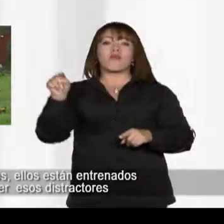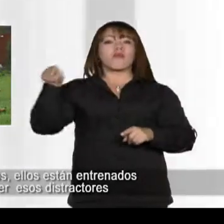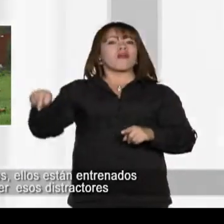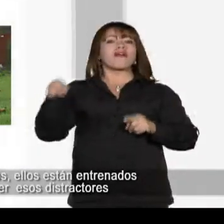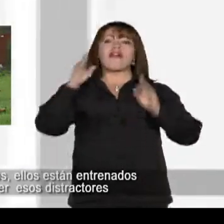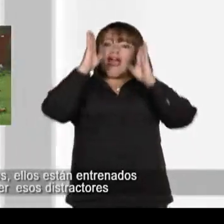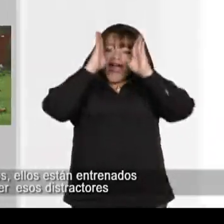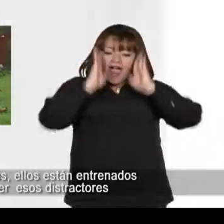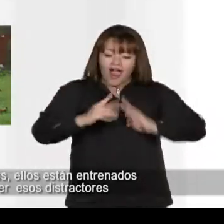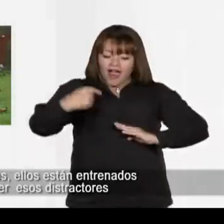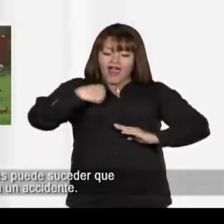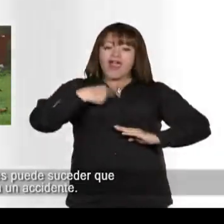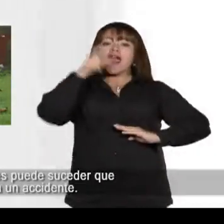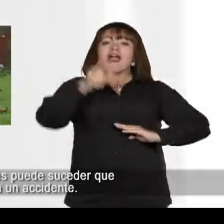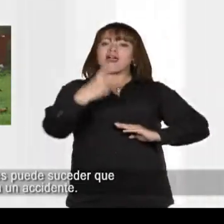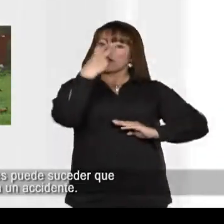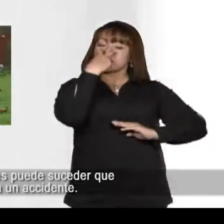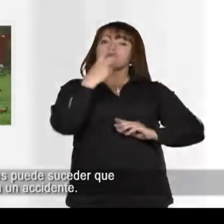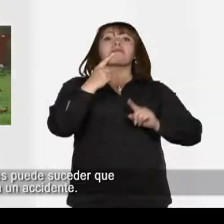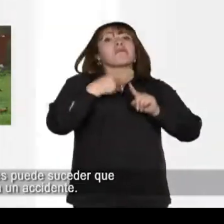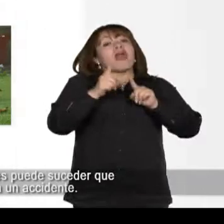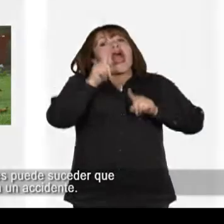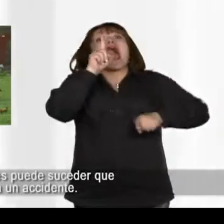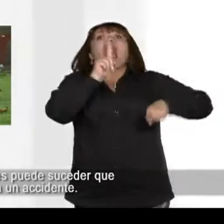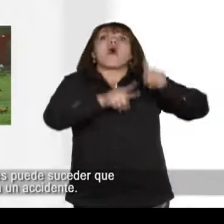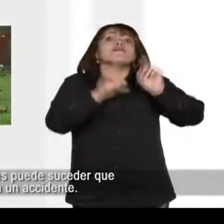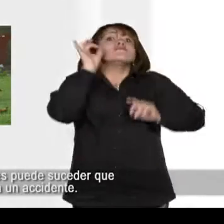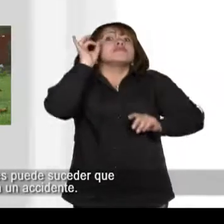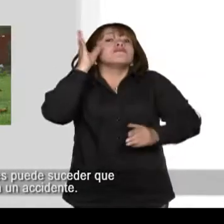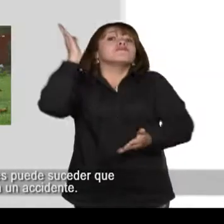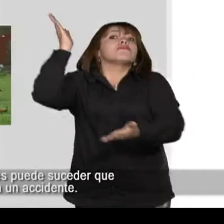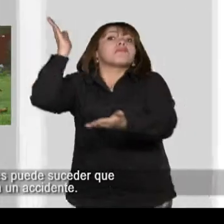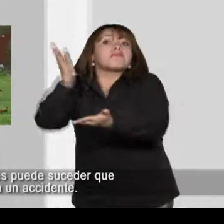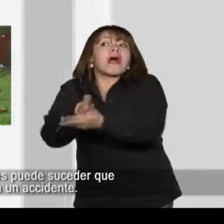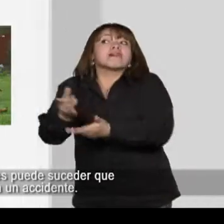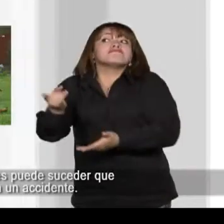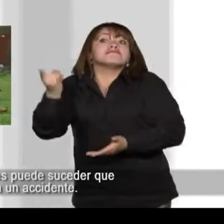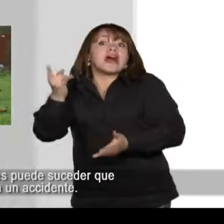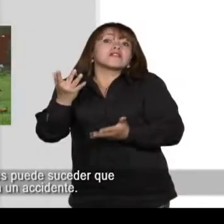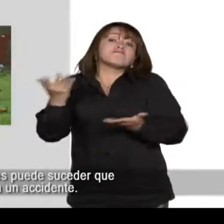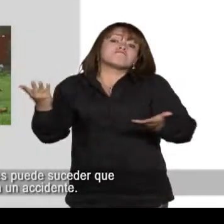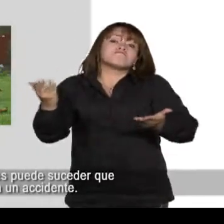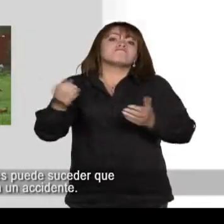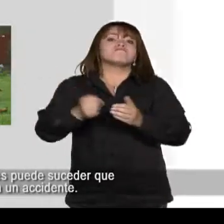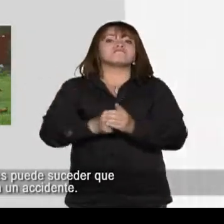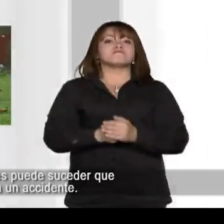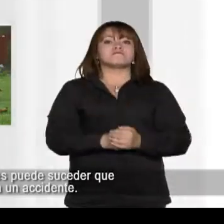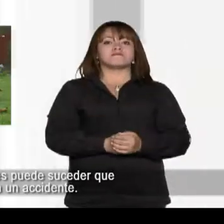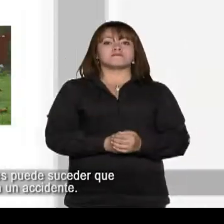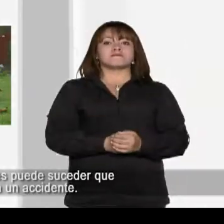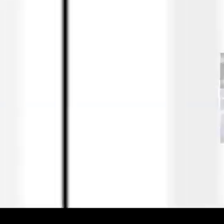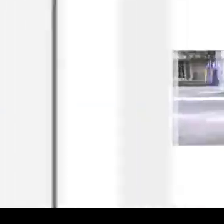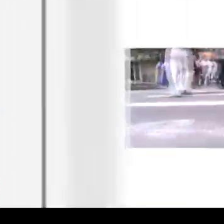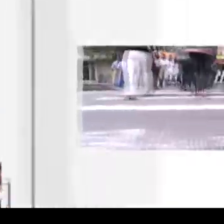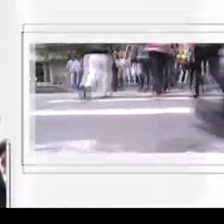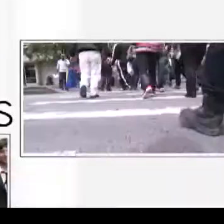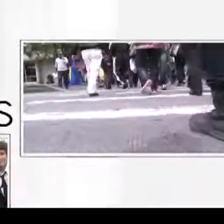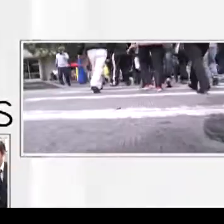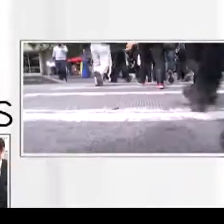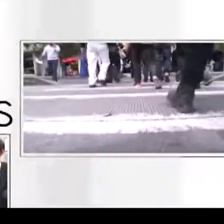esos distractores pero en ocasiones pueden suceder que nos ocurra un accidente.